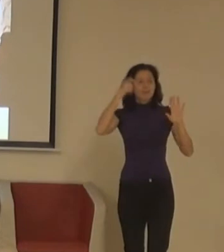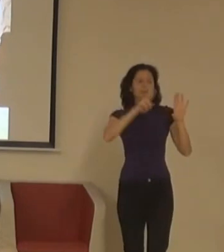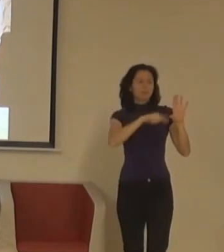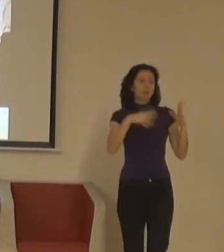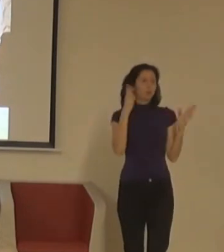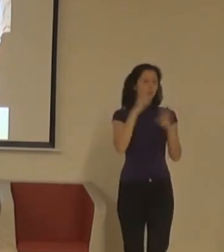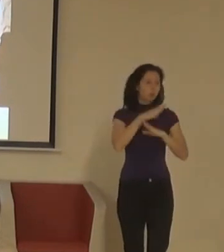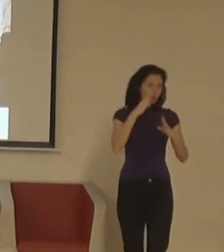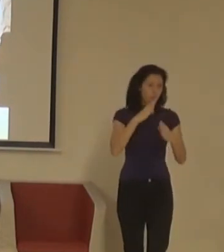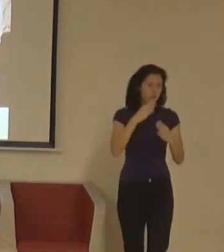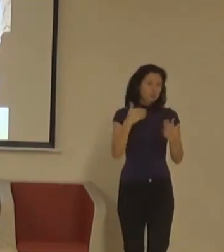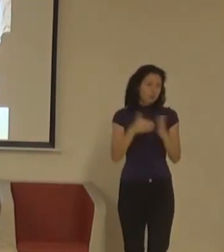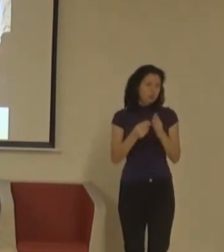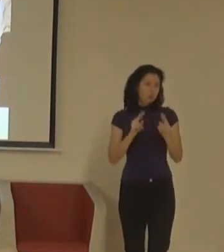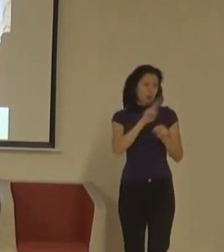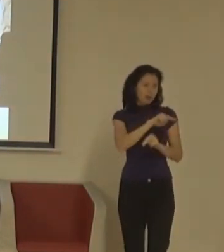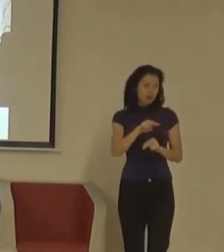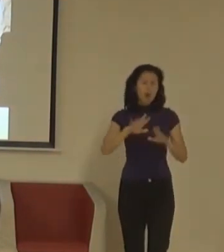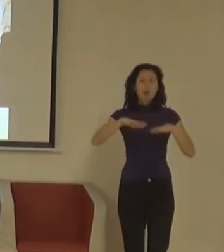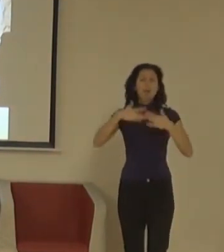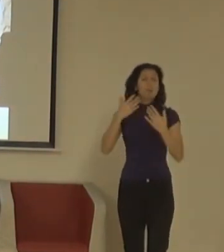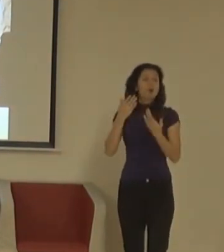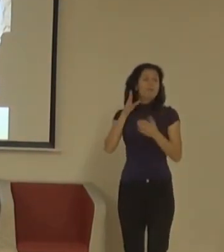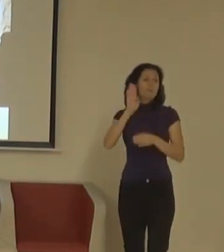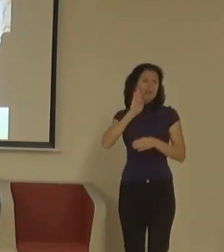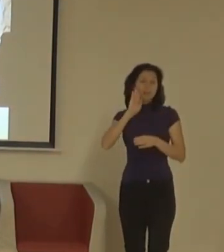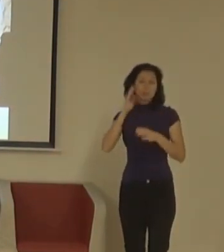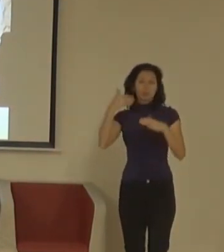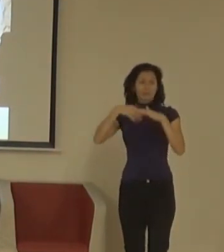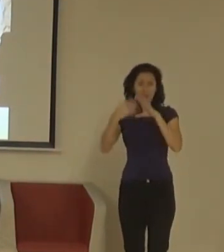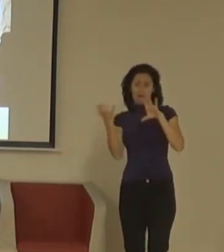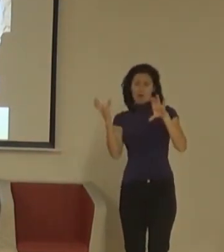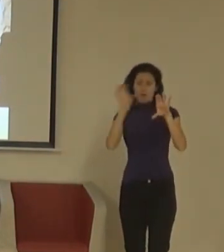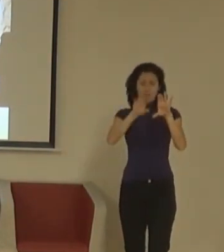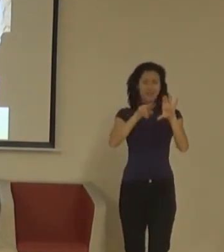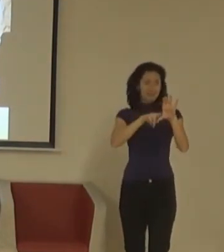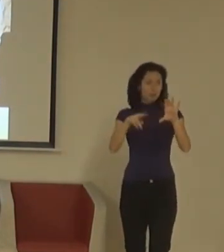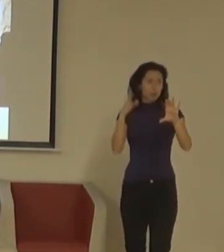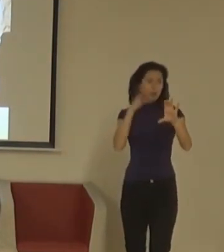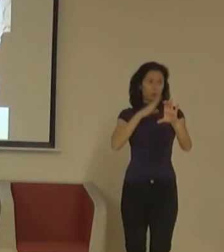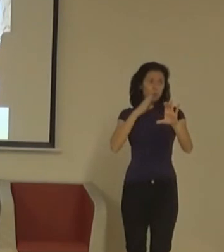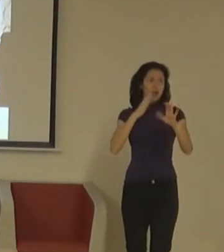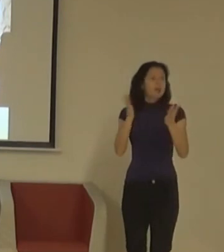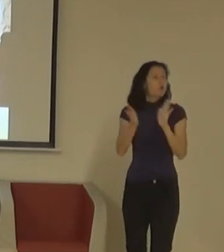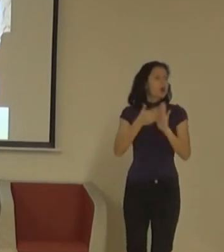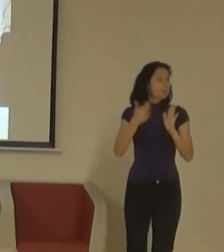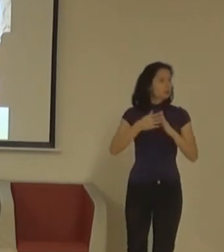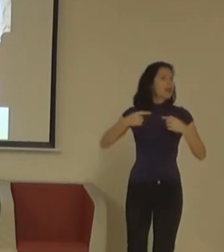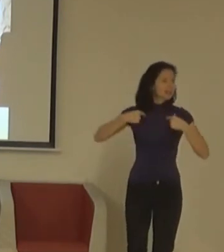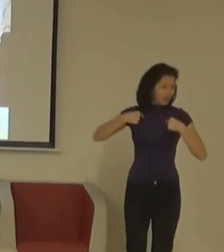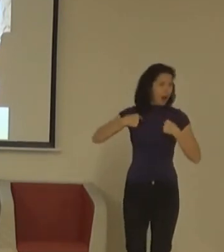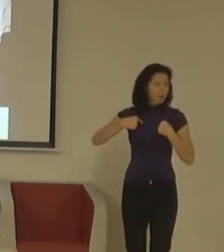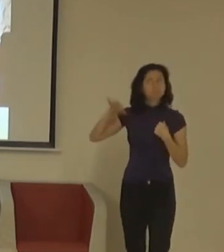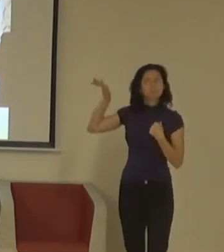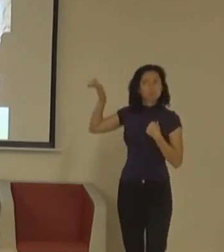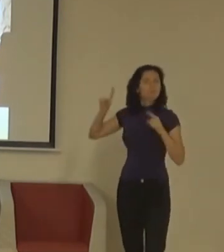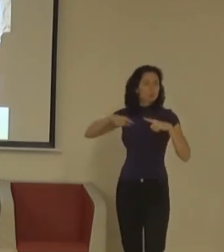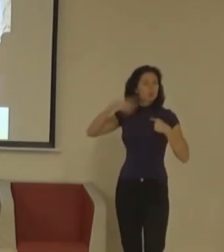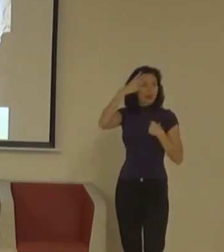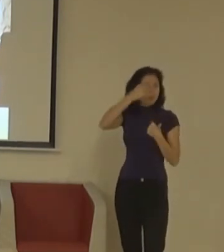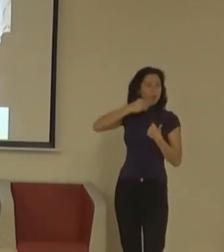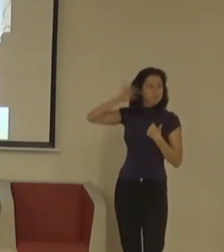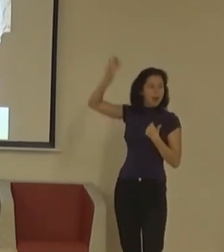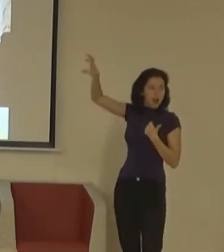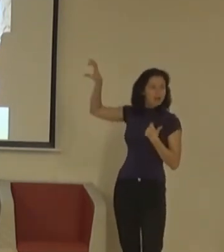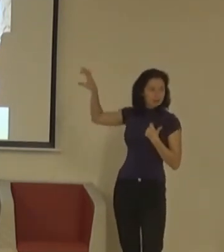třeba fakt, že video, které dáte na Facebook, nemá titulky. Může to být třeba fakt, že já tady nepopisuju obrázky, když jsem si říkala, že musím. Takže pro